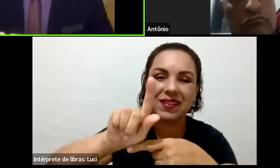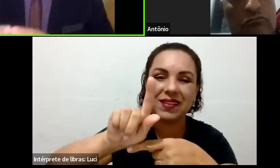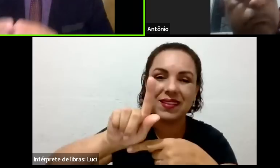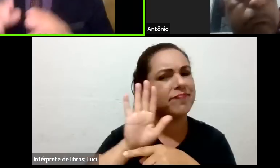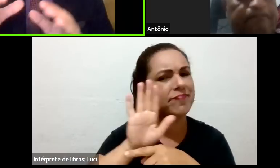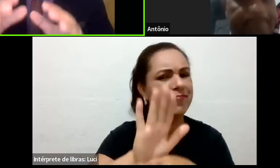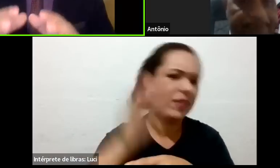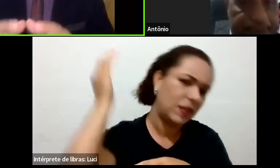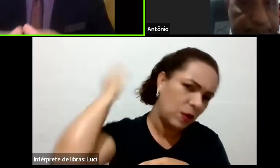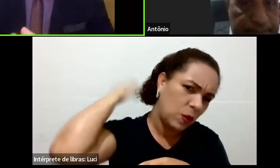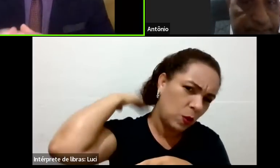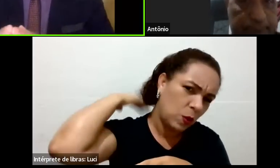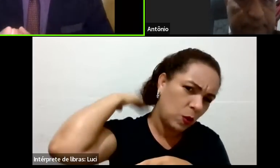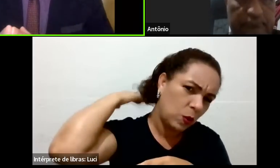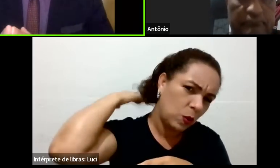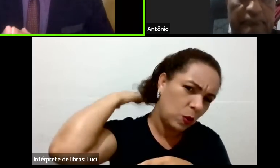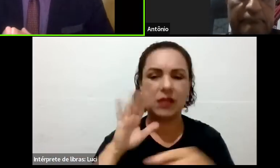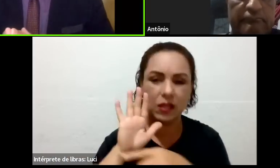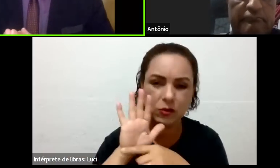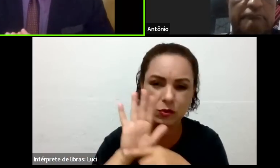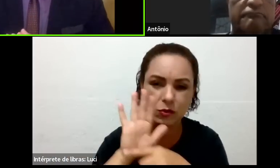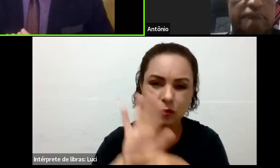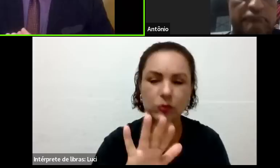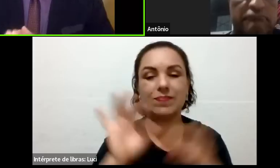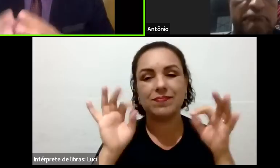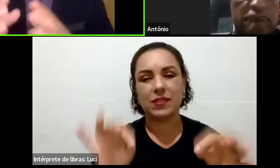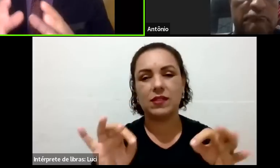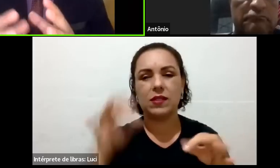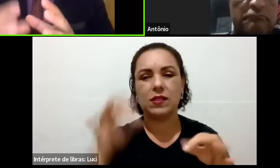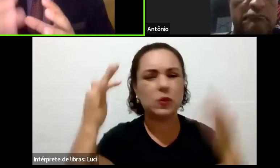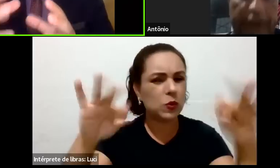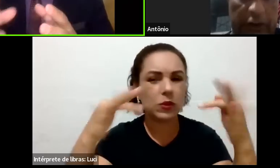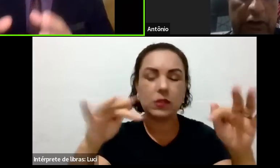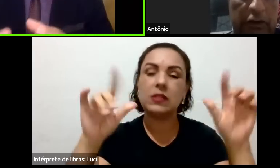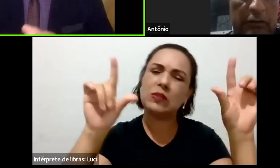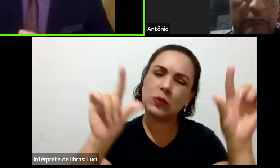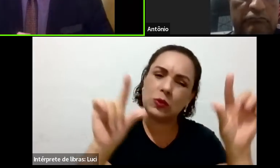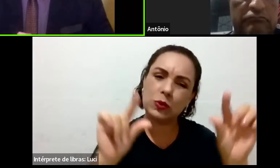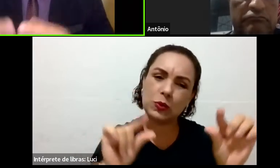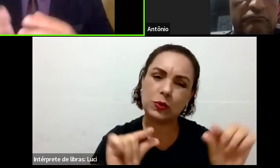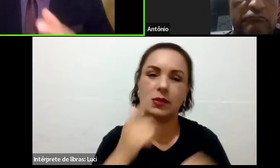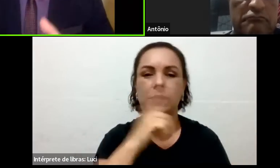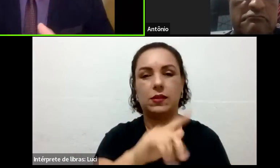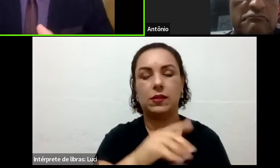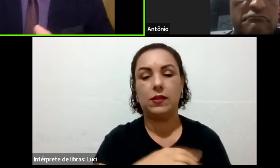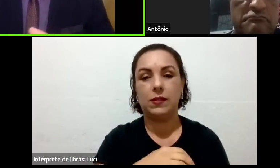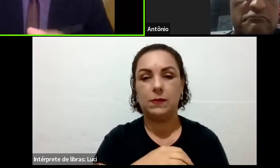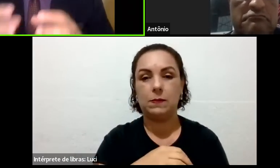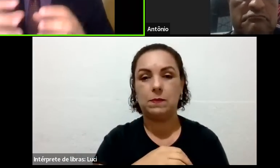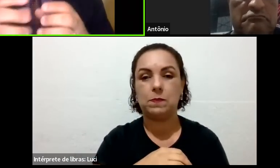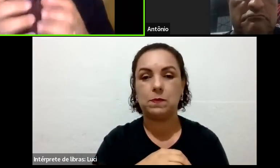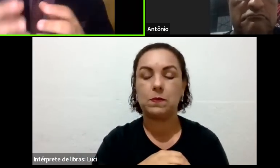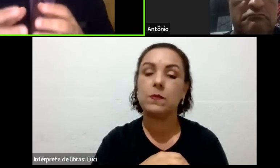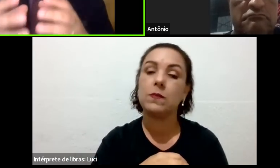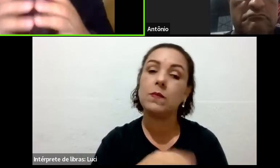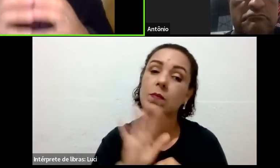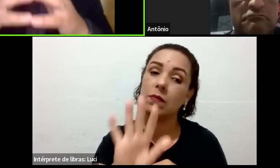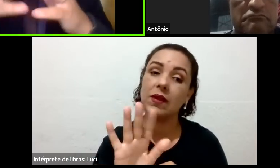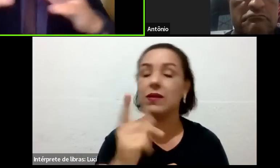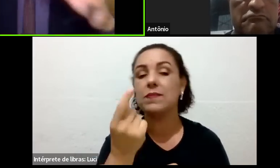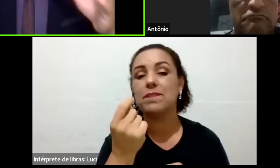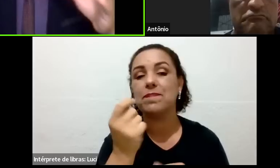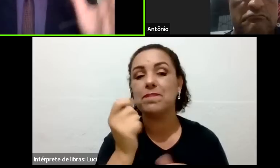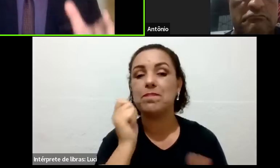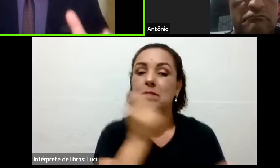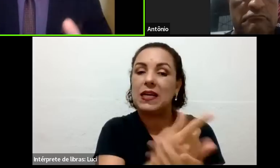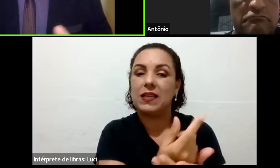precisando para dar um alívio nas dores que o senhor está sentindo. Agora, a questão que o senhor perguntou do preço, então, primeiro, tem que